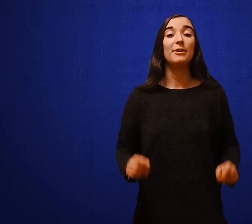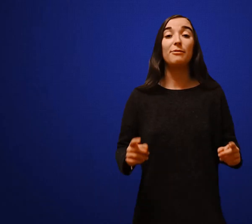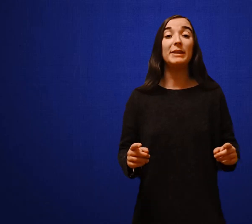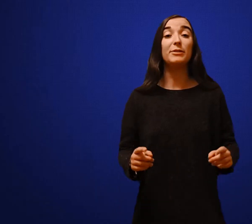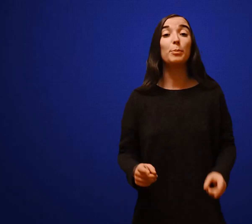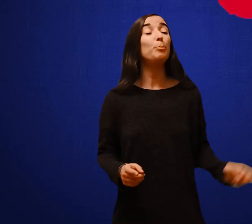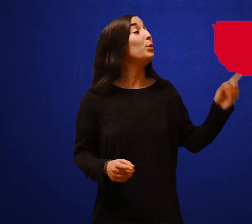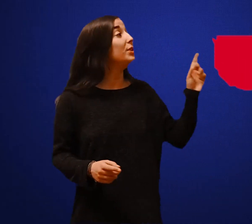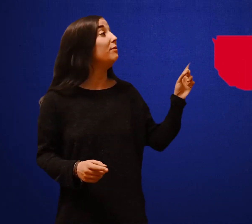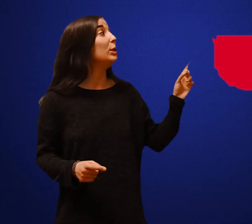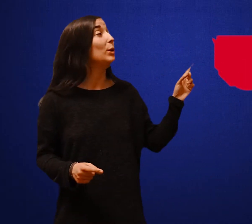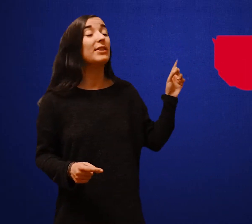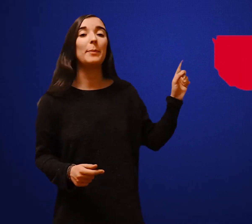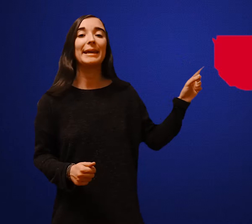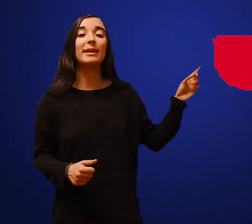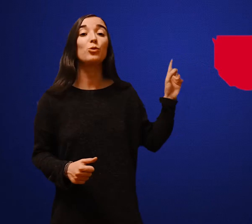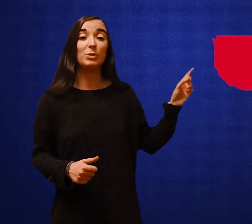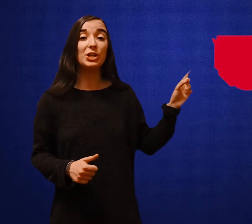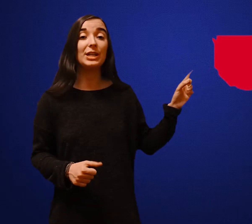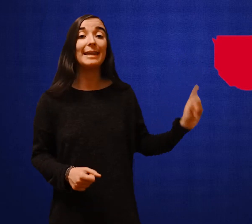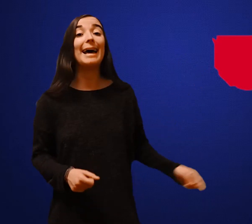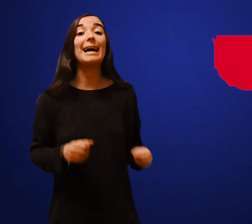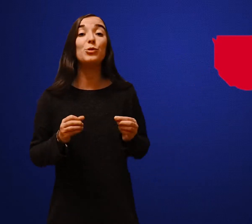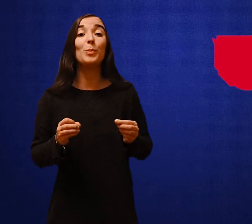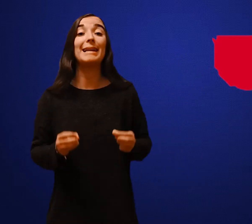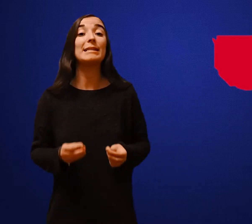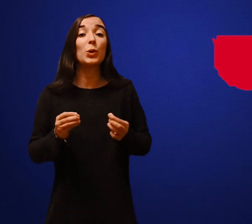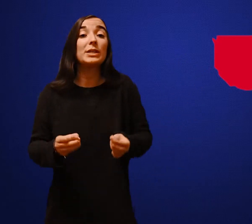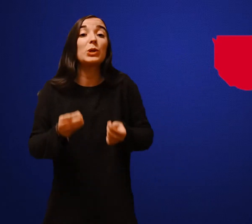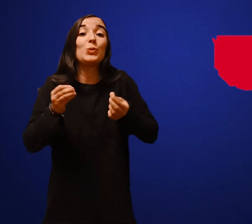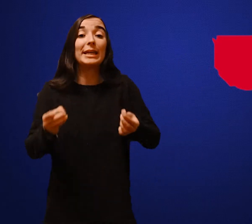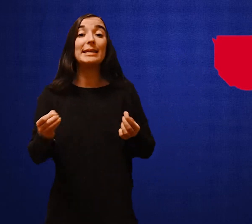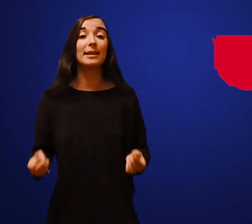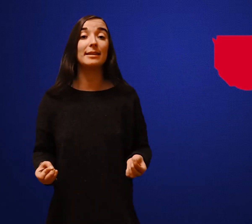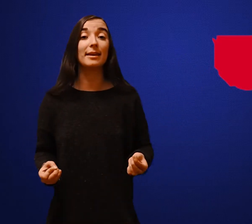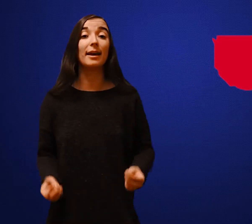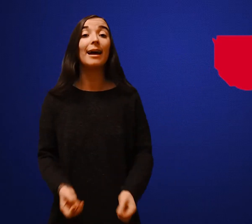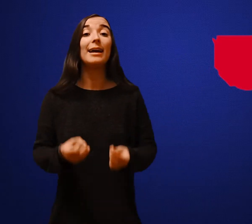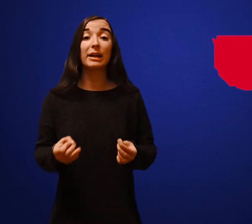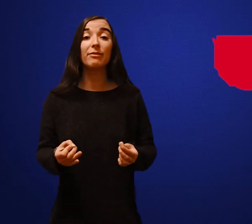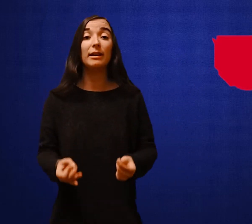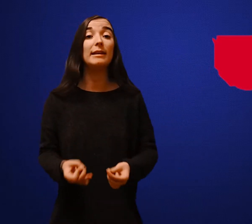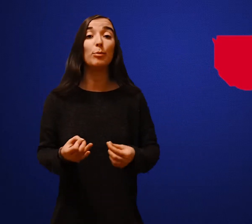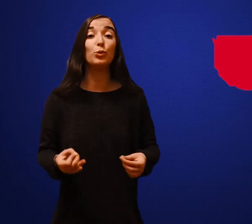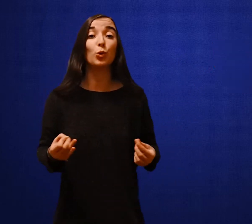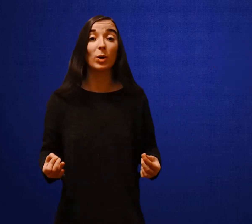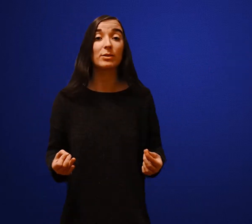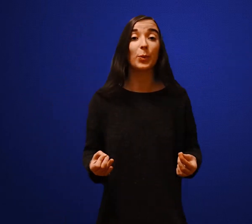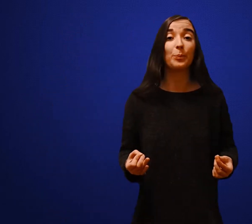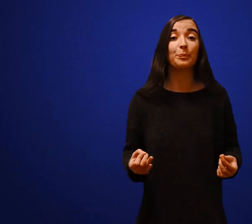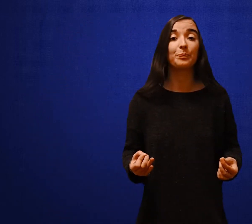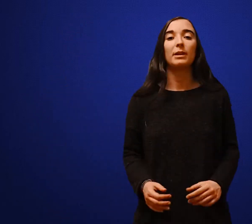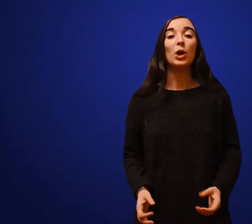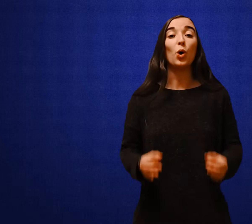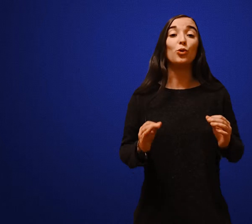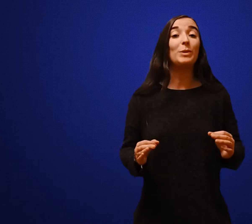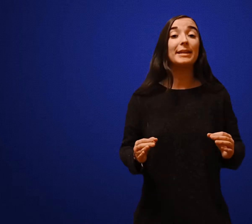Flint, petite ville de l'état américain du Michigan, a du mal à sortir d'une crise sanitaire révélée il y a plus de 3 ans En 2015,